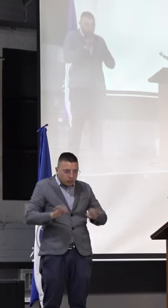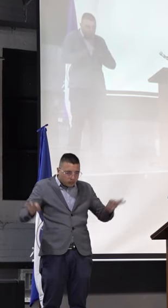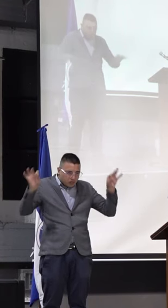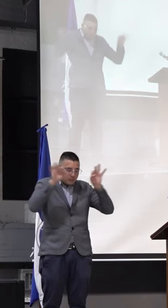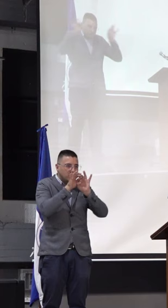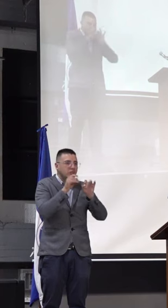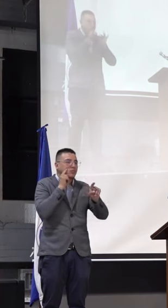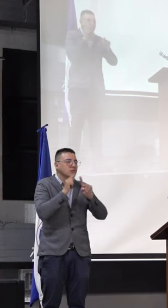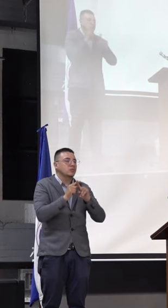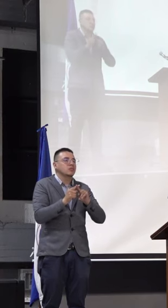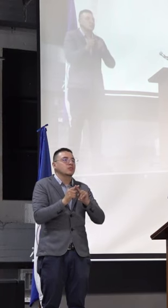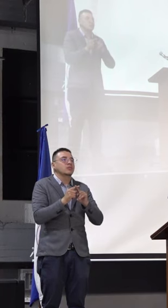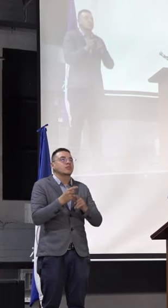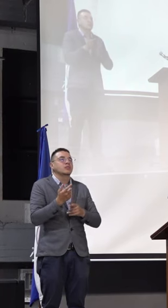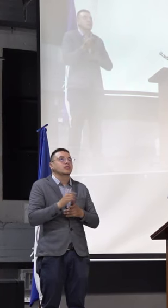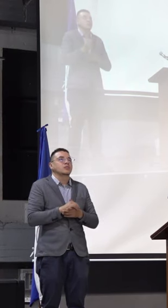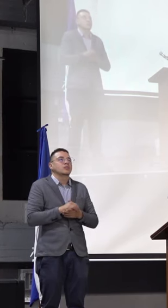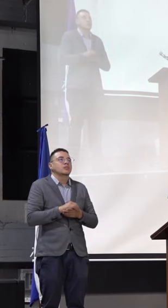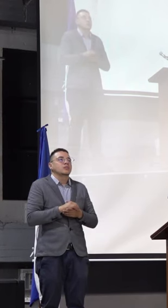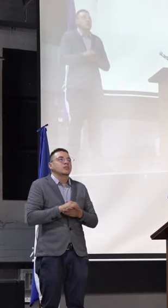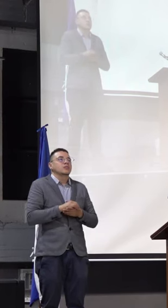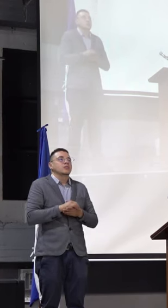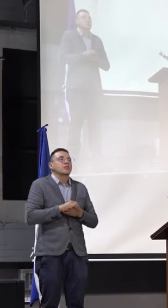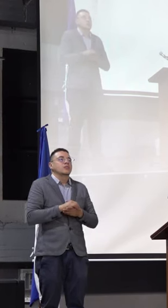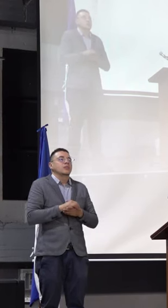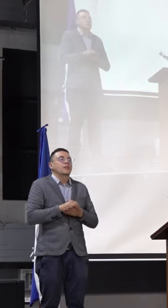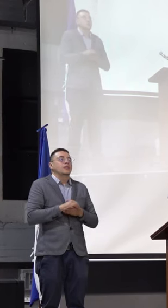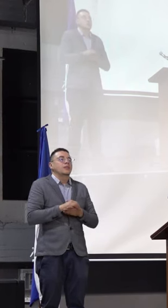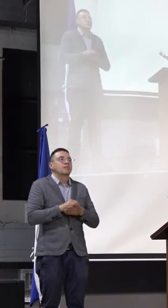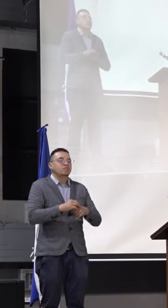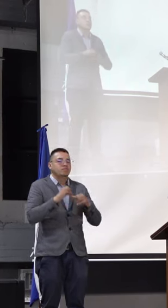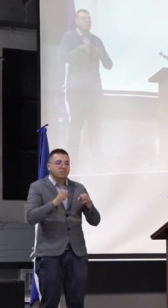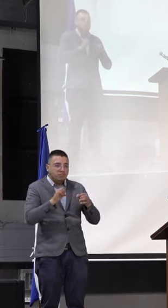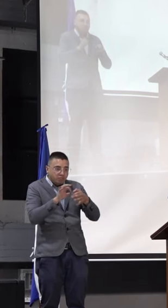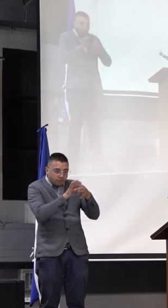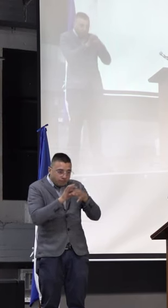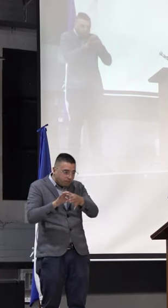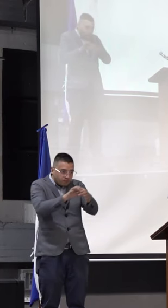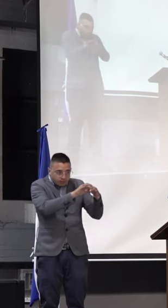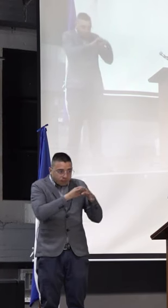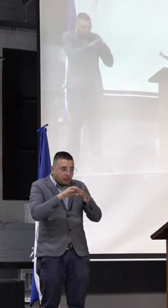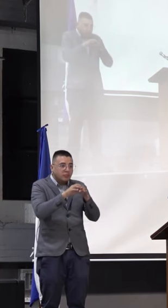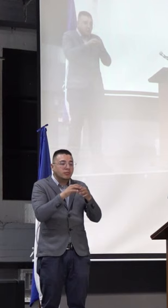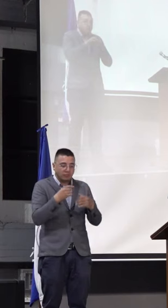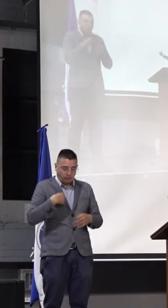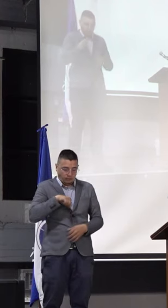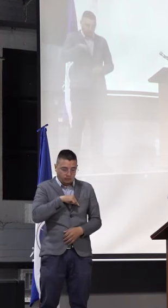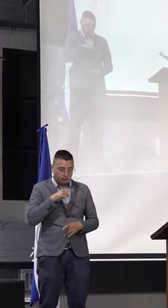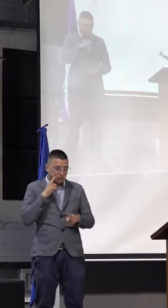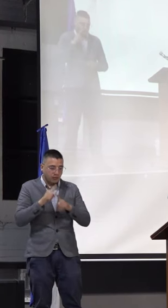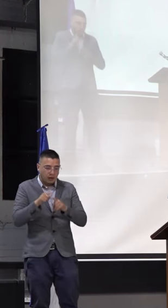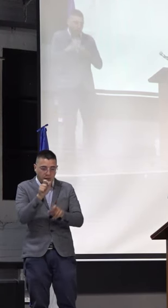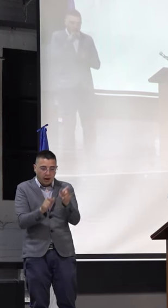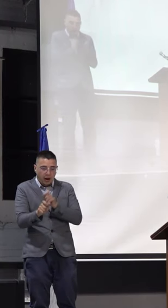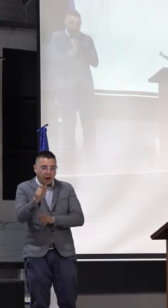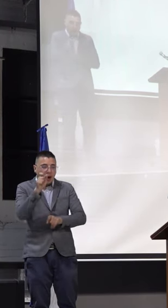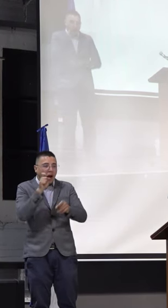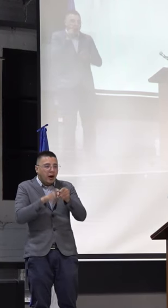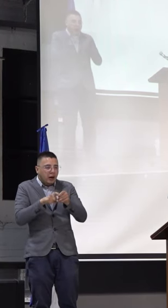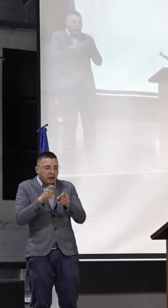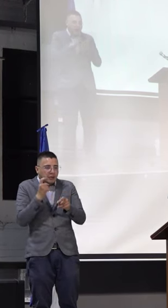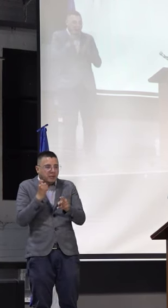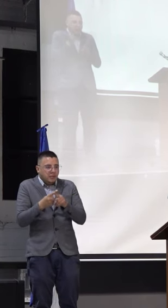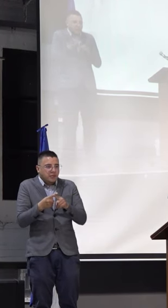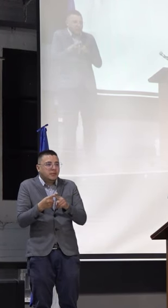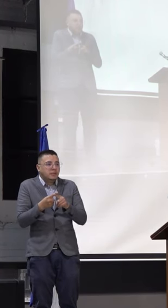fuerte que hay. Y que nosotros como egresados también tenemos